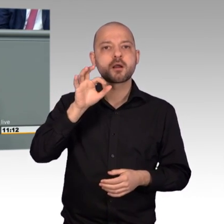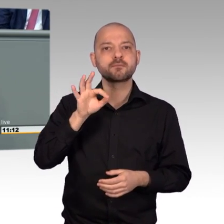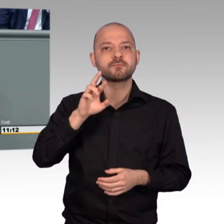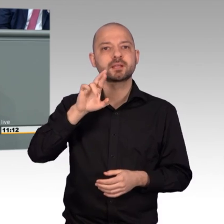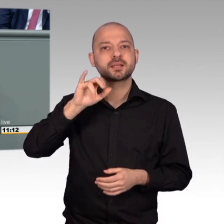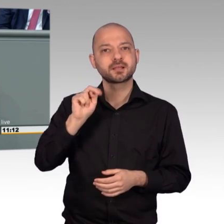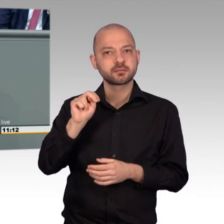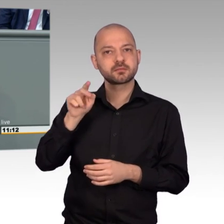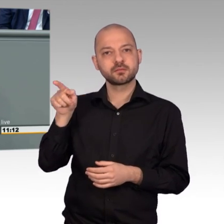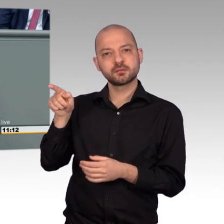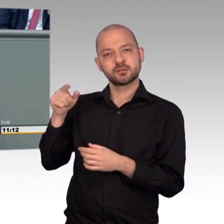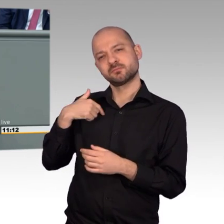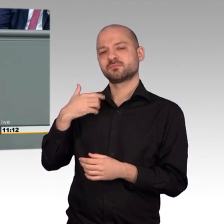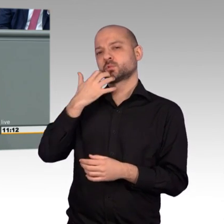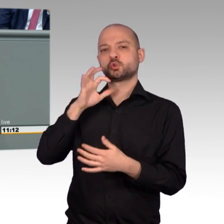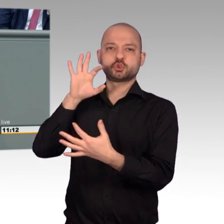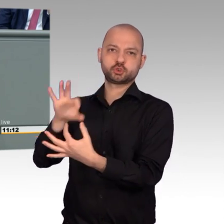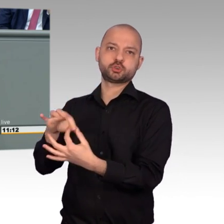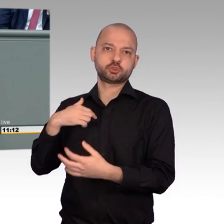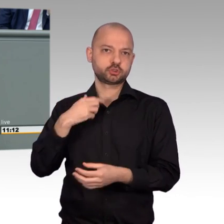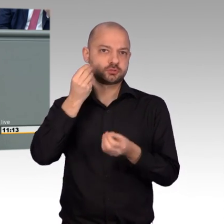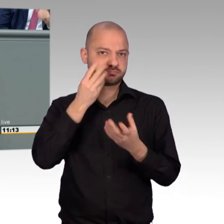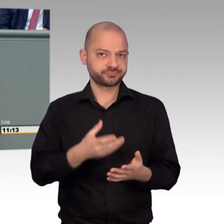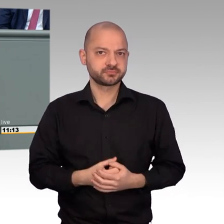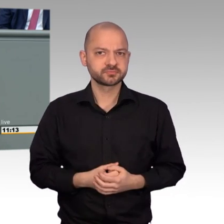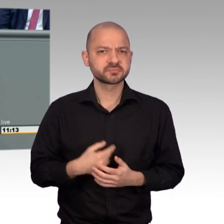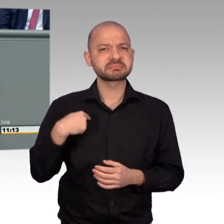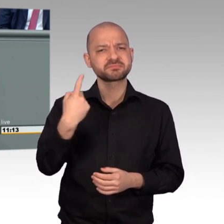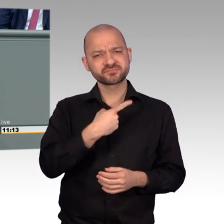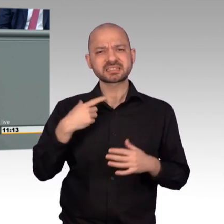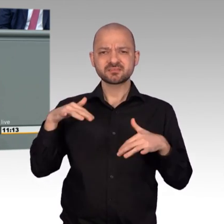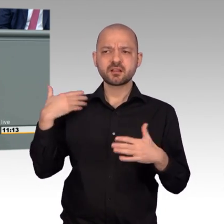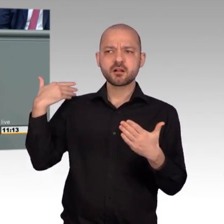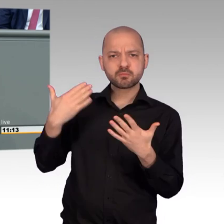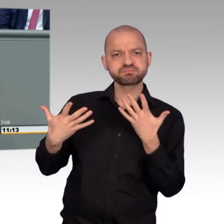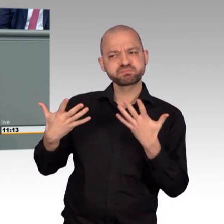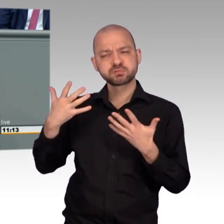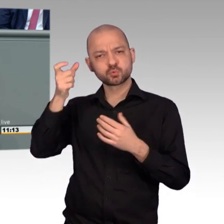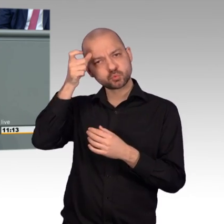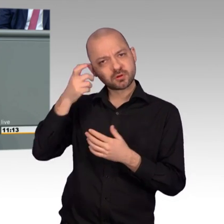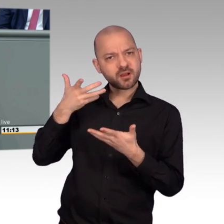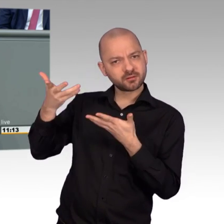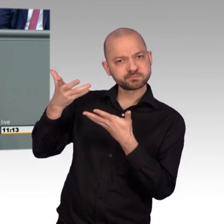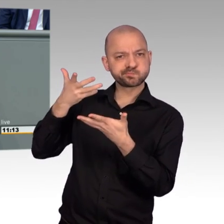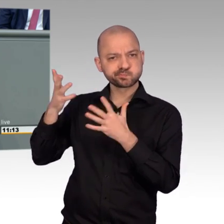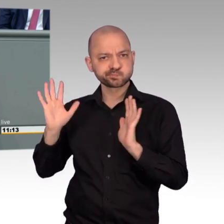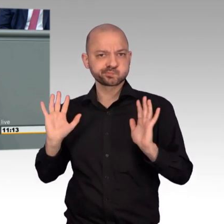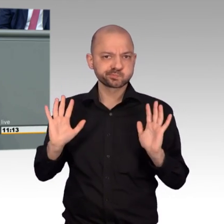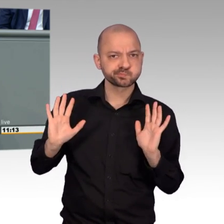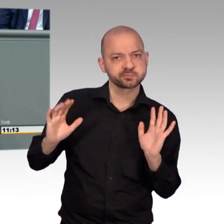Afrin herum. Und dazu möchte ich aus Sicht meiner Fraktion einige Anmerkungen machen. Für uns, wir haben immer ein nüchternes Verhältnis zur